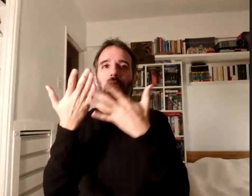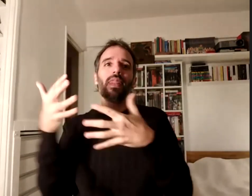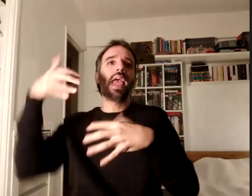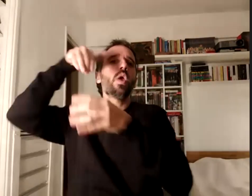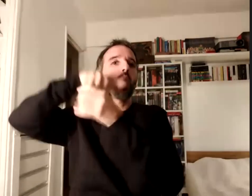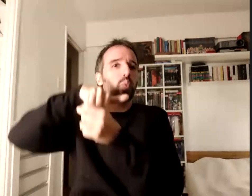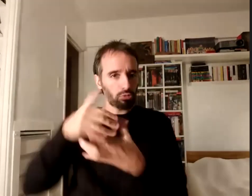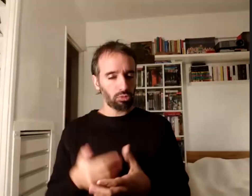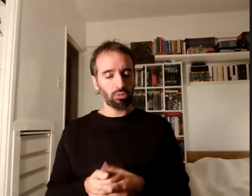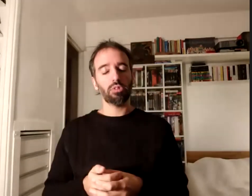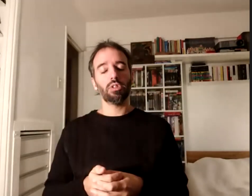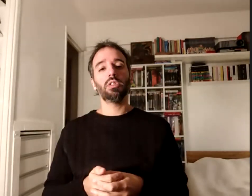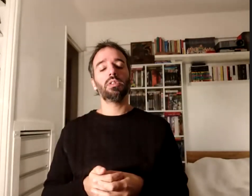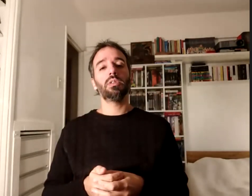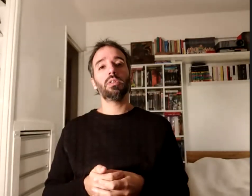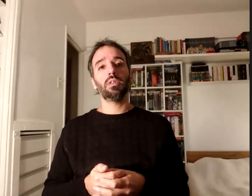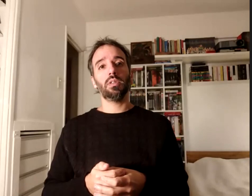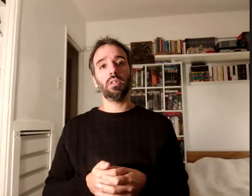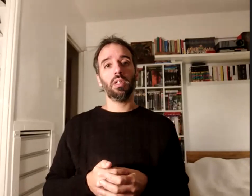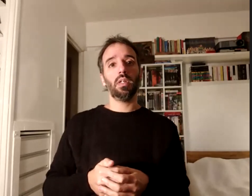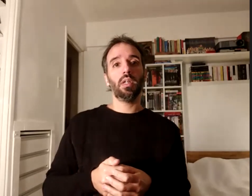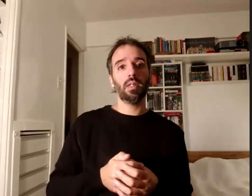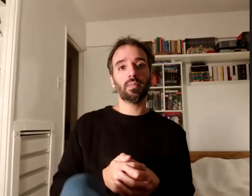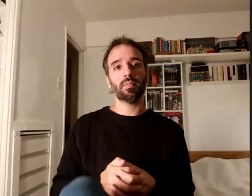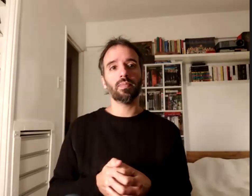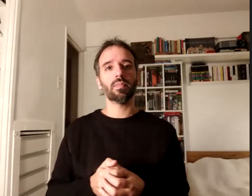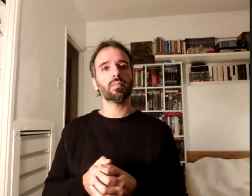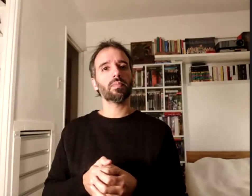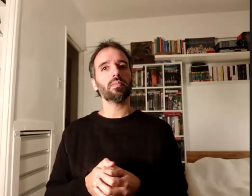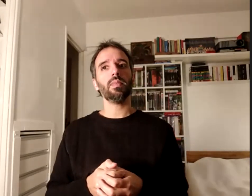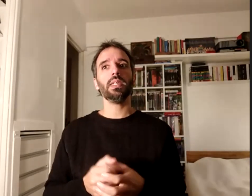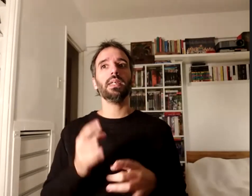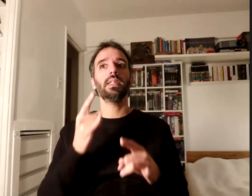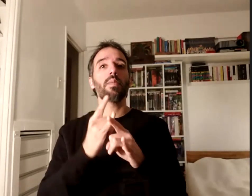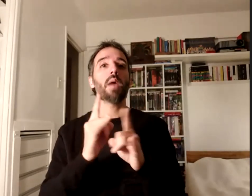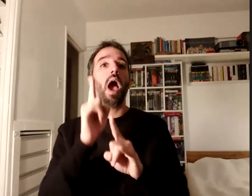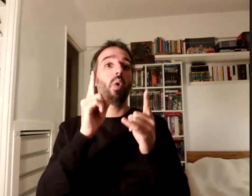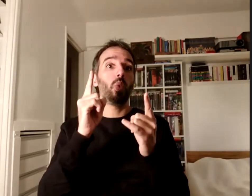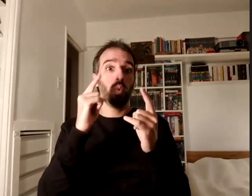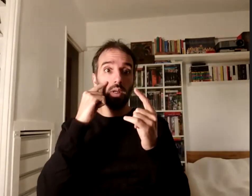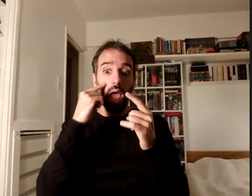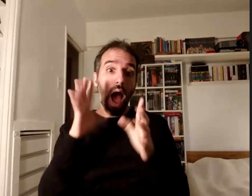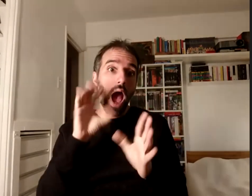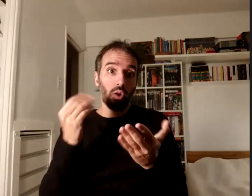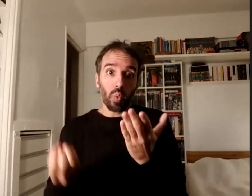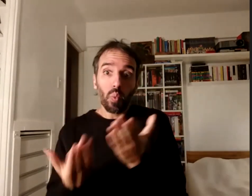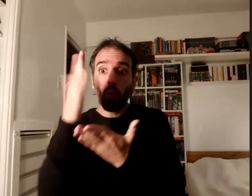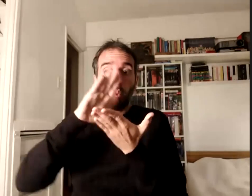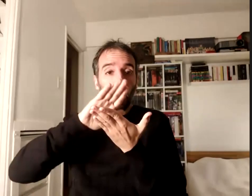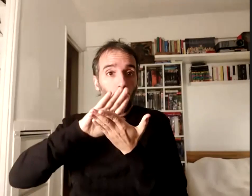cada vez que alguna producción de extensión universitaria y bienestar estudiantil